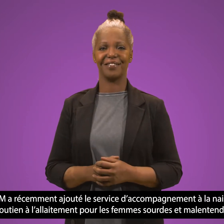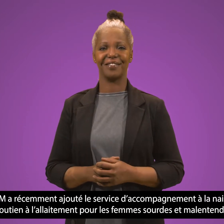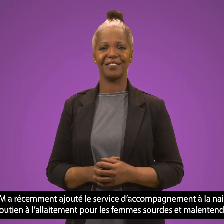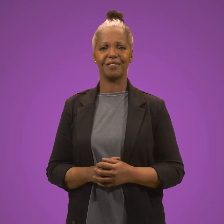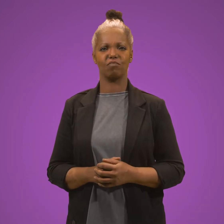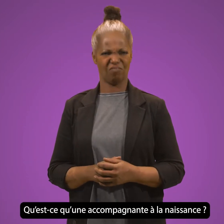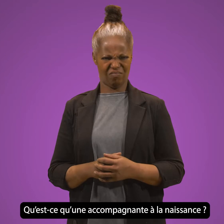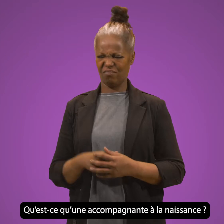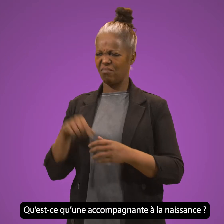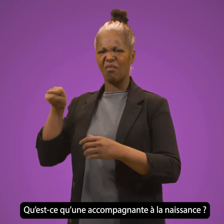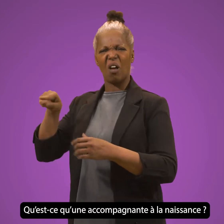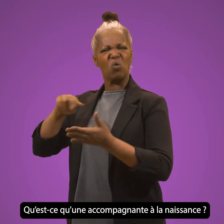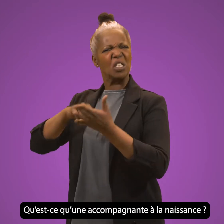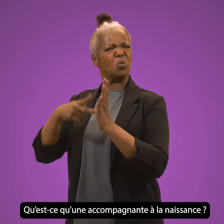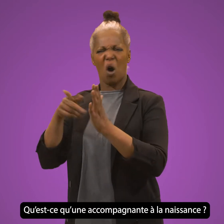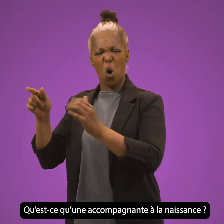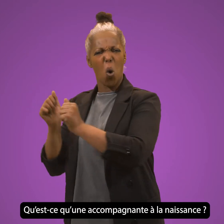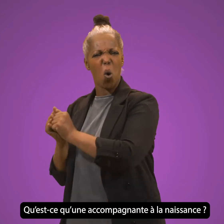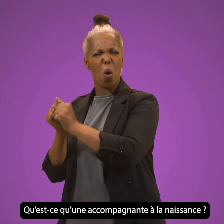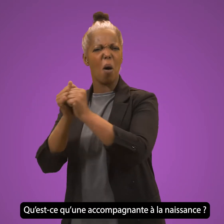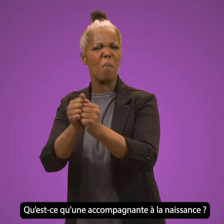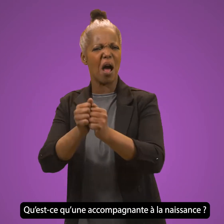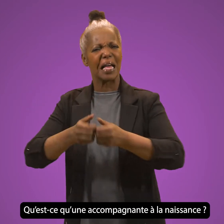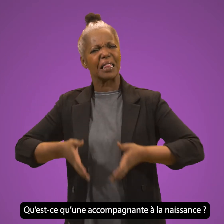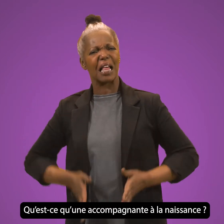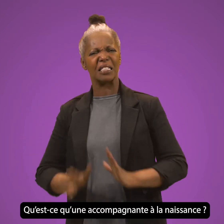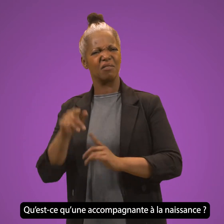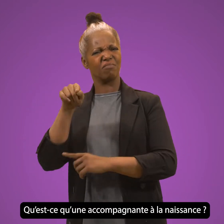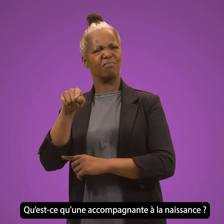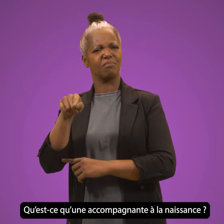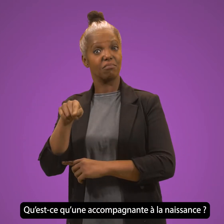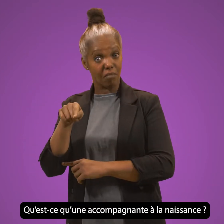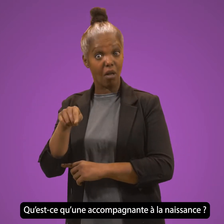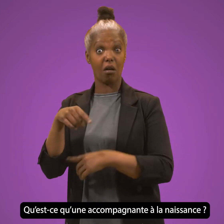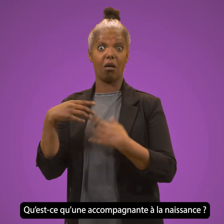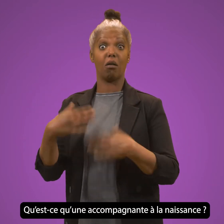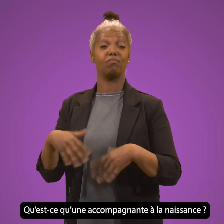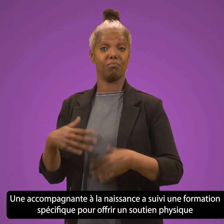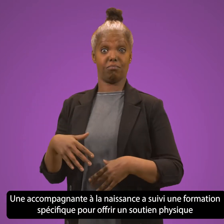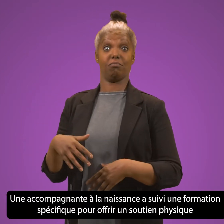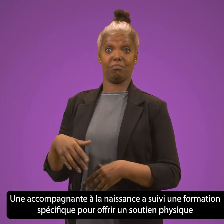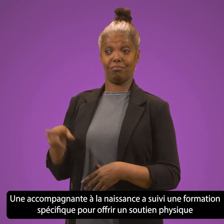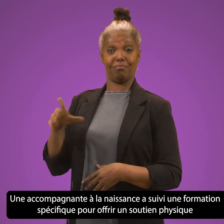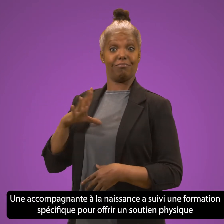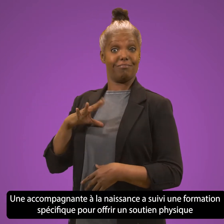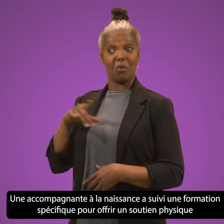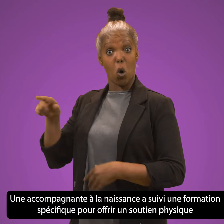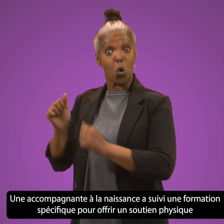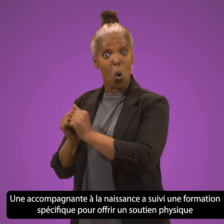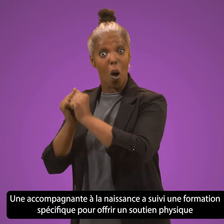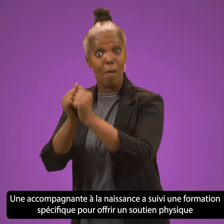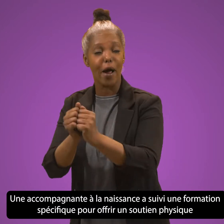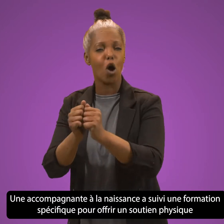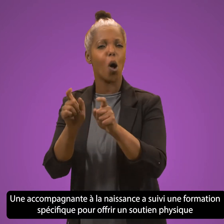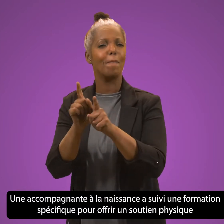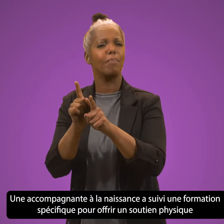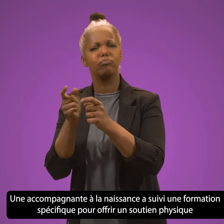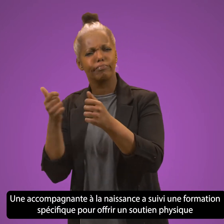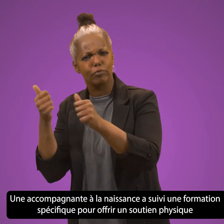Qu'est-ce qu'une accompagnante à la naissance? Une accompagnante à la naissance a suivi une